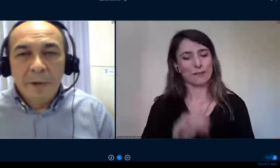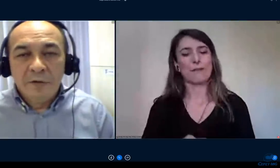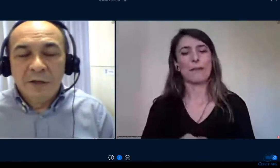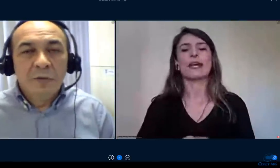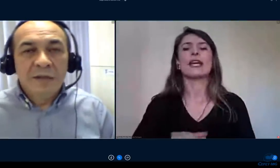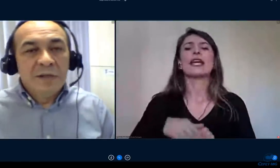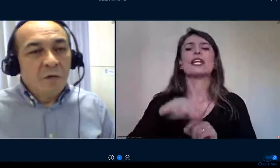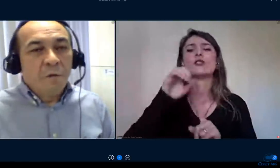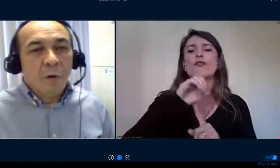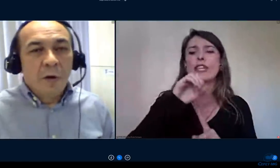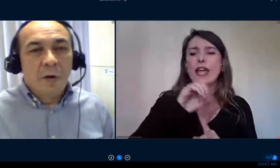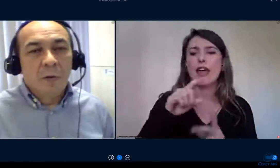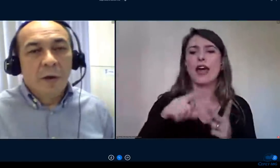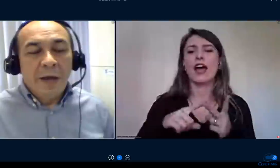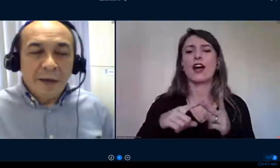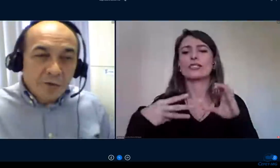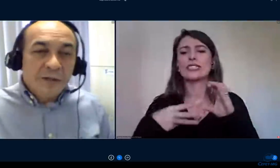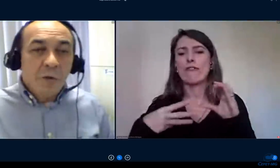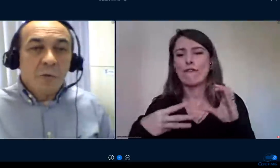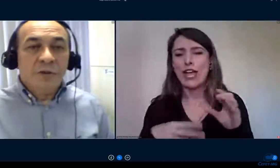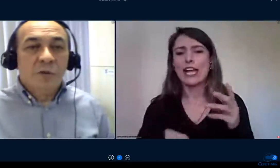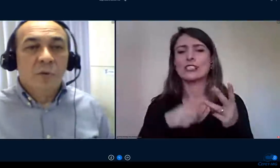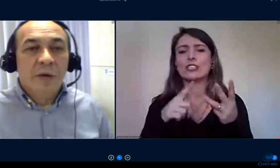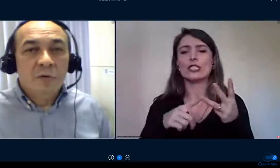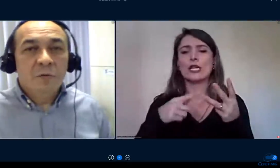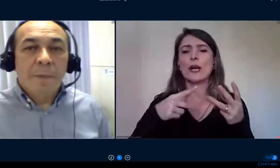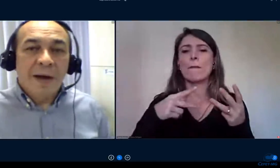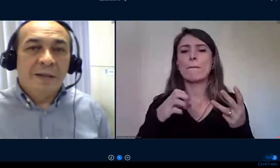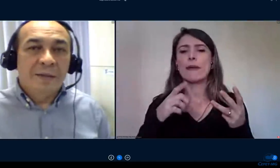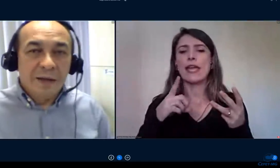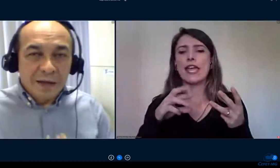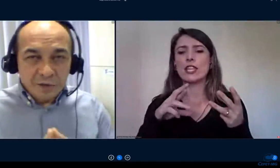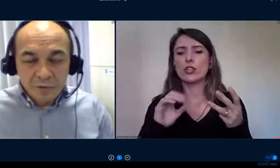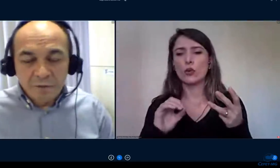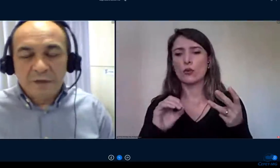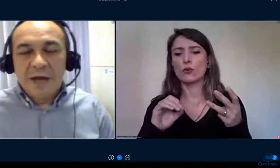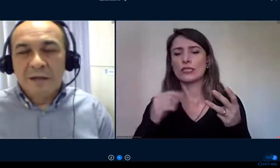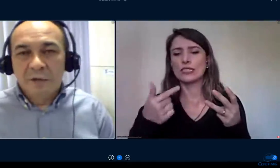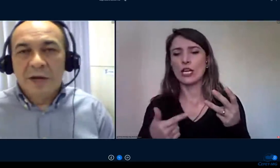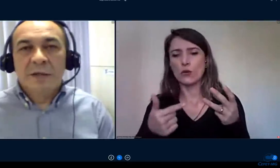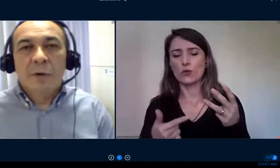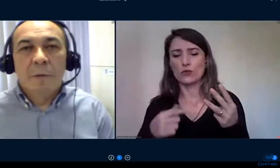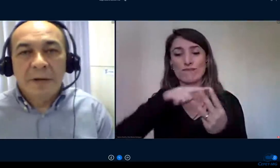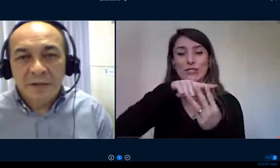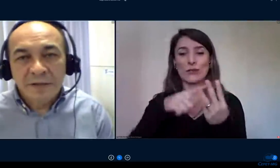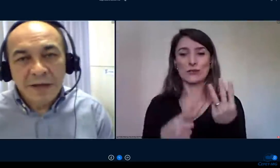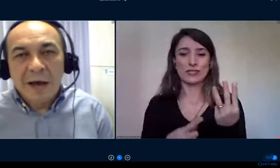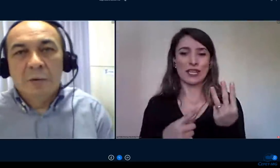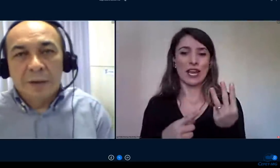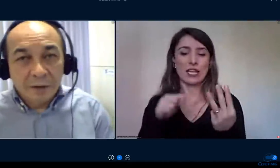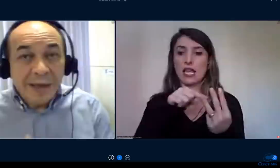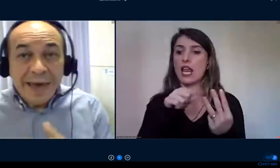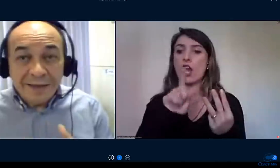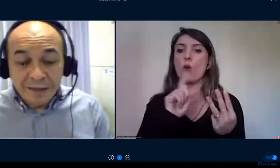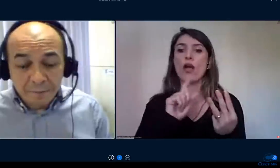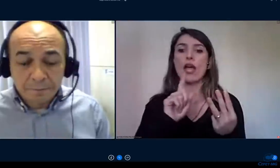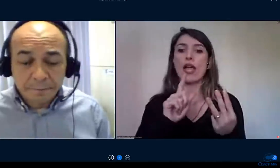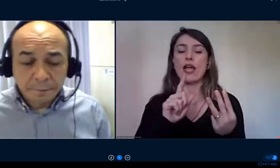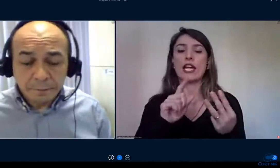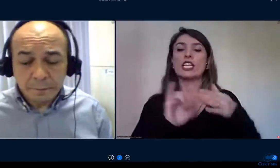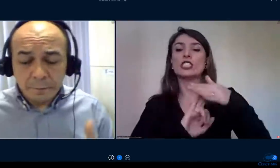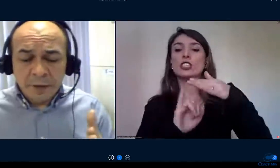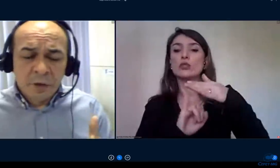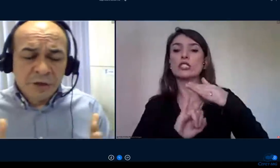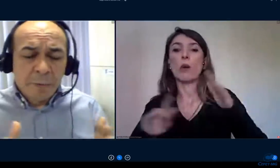e o Pedro II eles não foram e não estão constituídos para ter a exclusividade da educação não presencial EAD